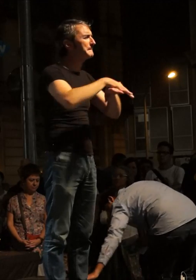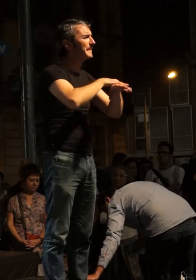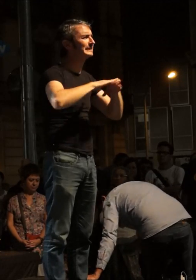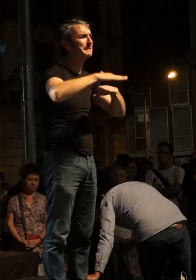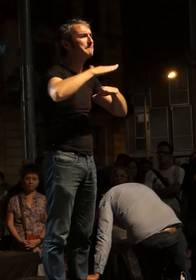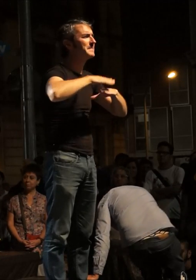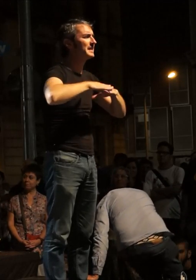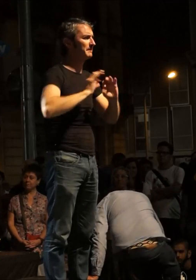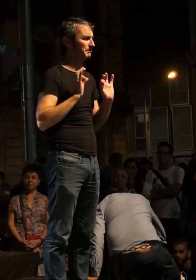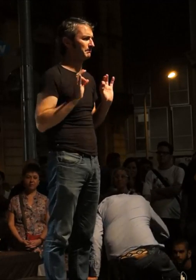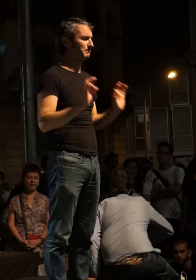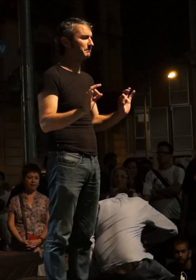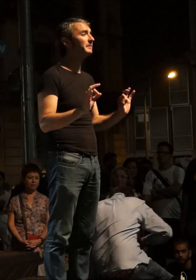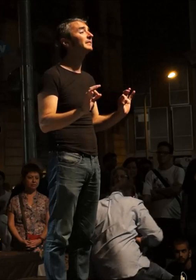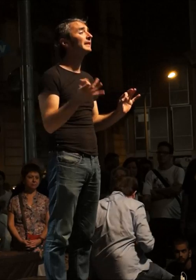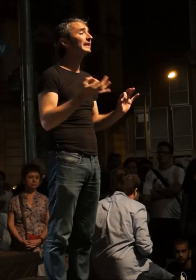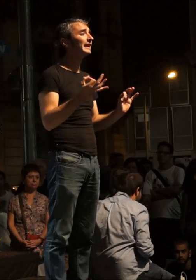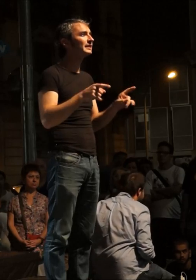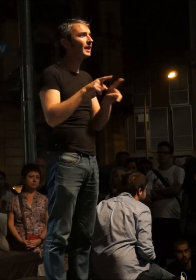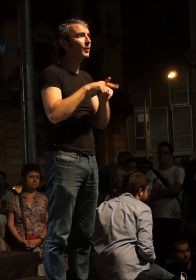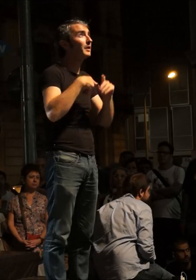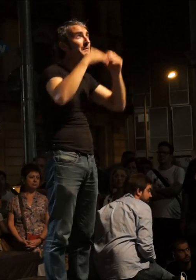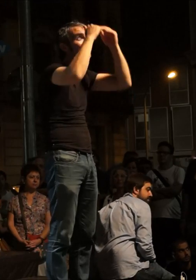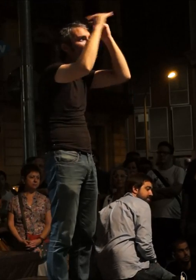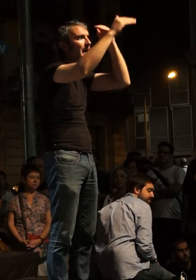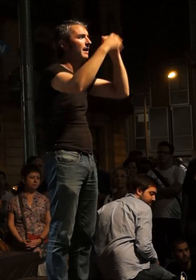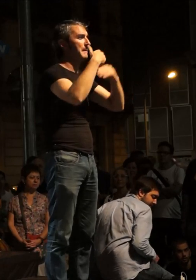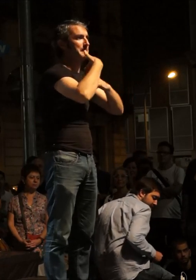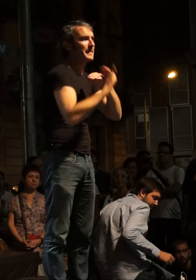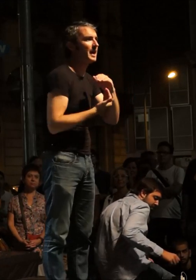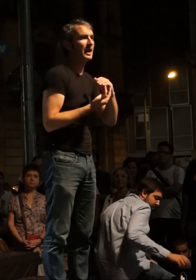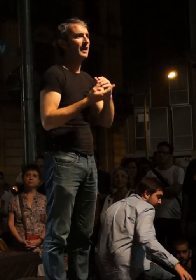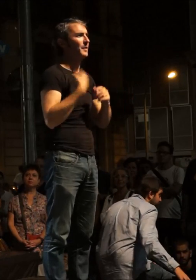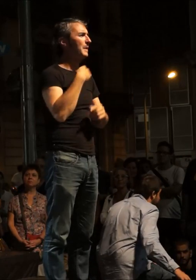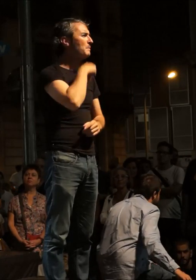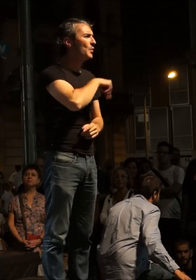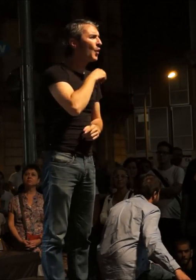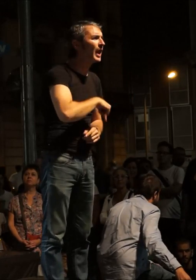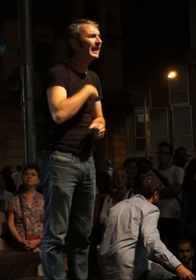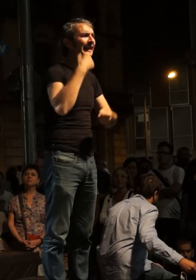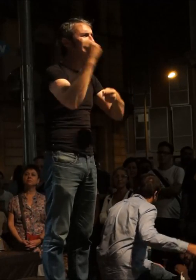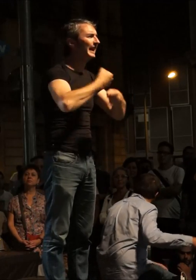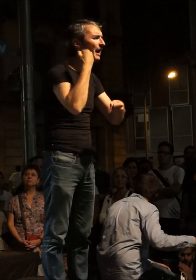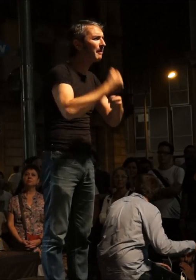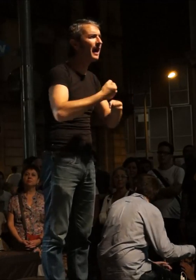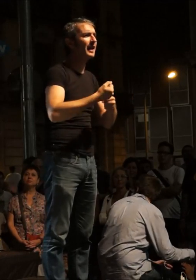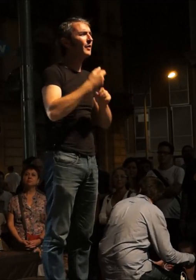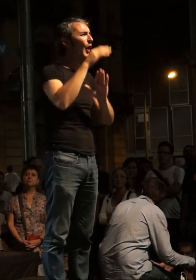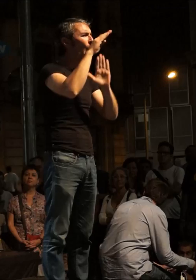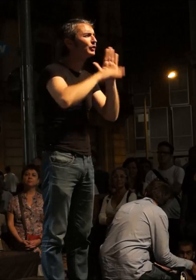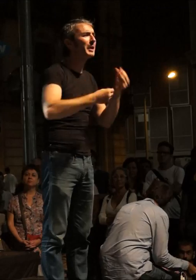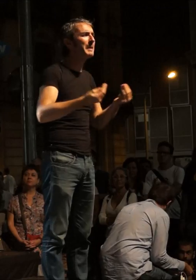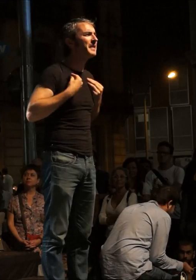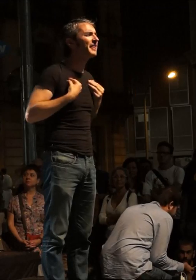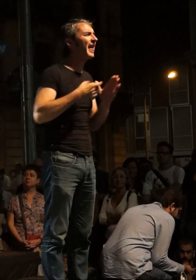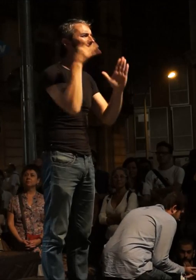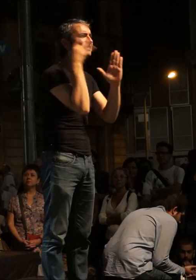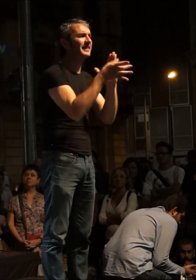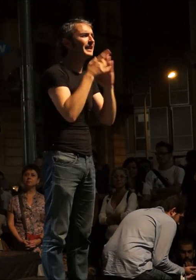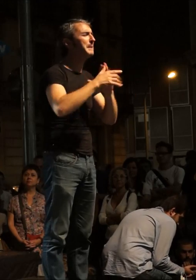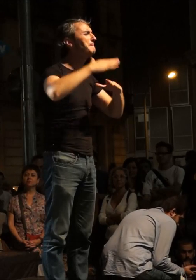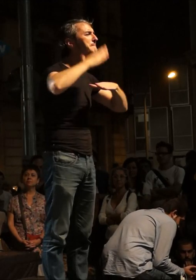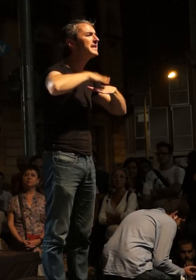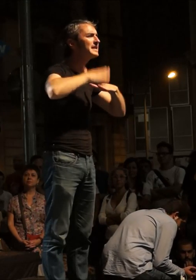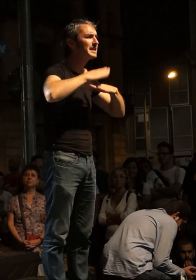més mínim, que és sostre, pa, dignitat, treball, condicions de vida dignes,